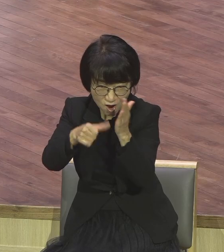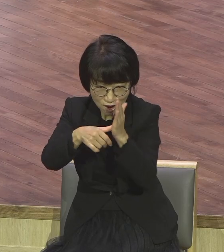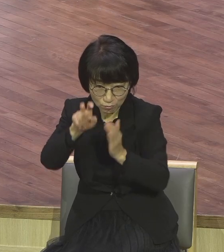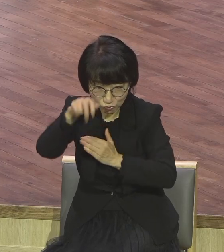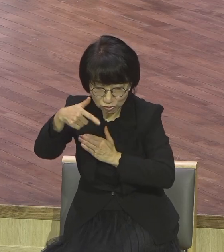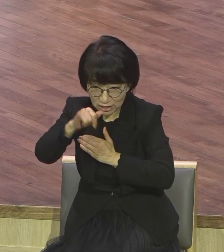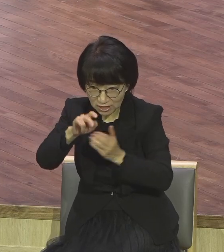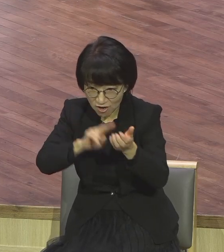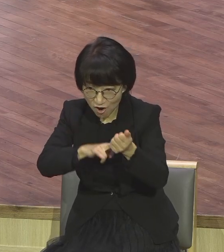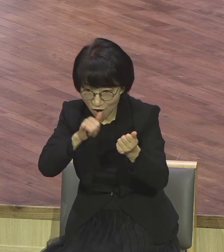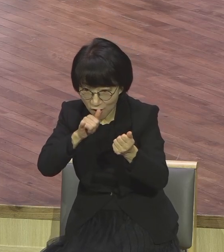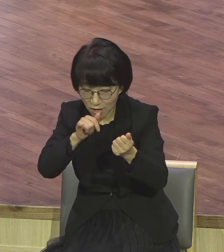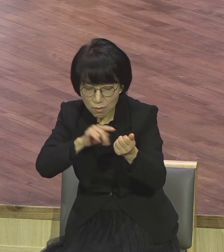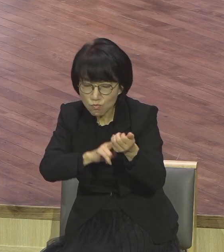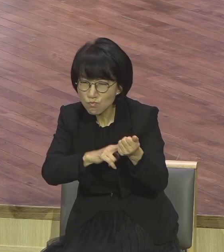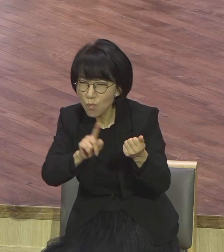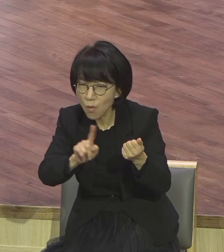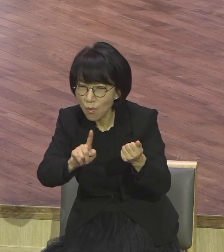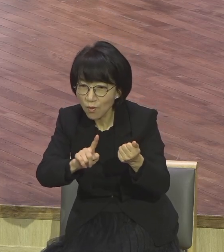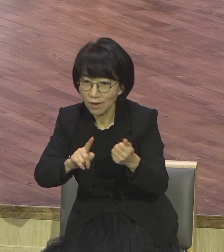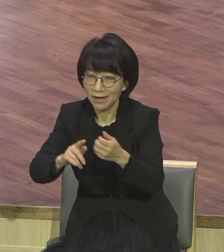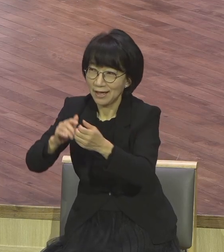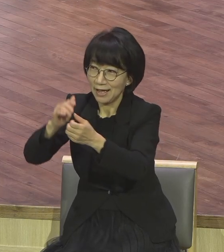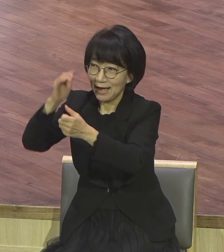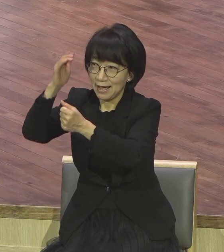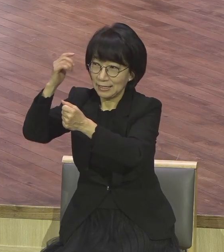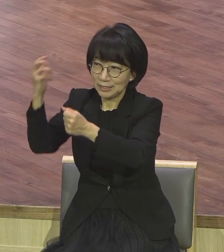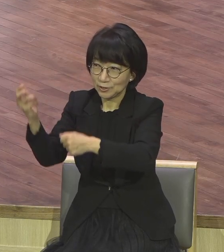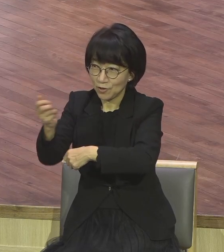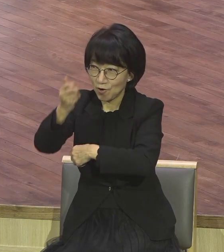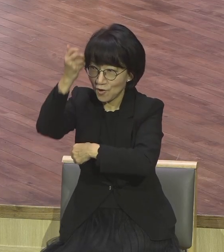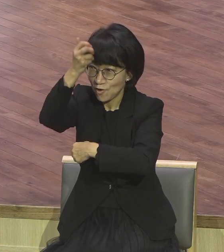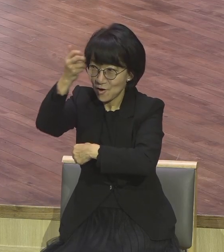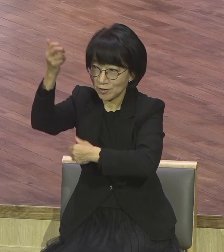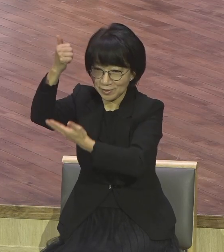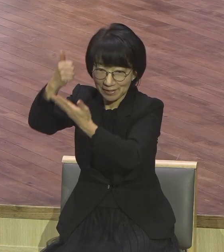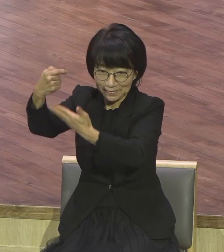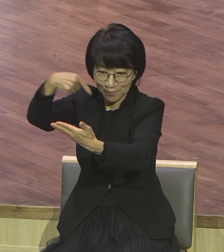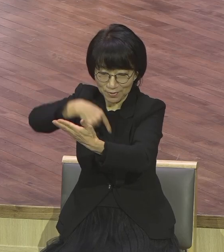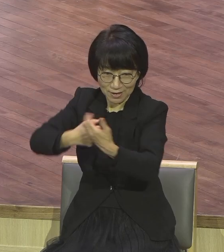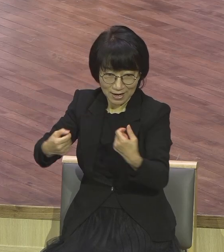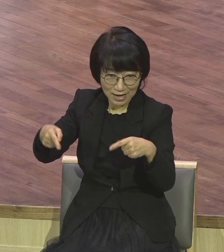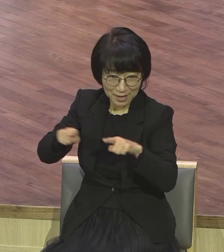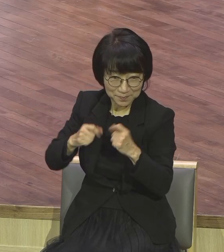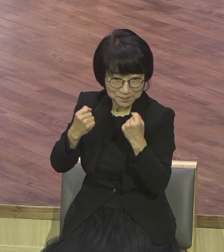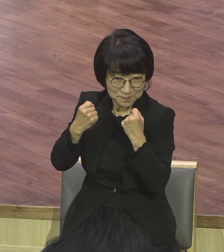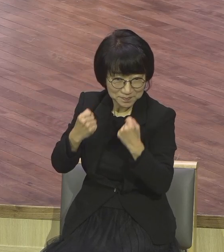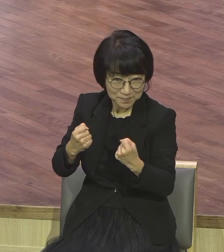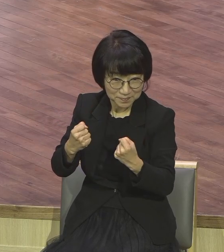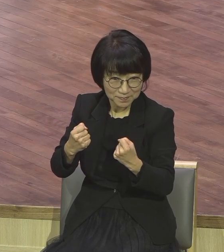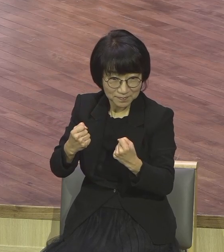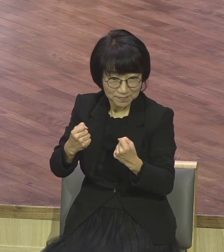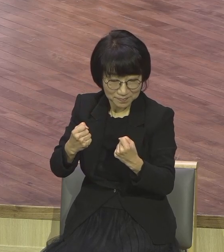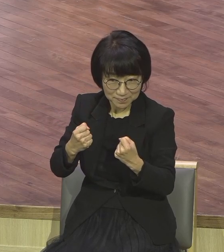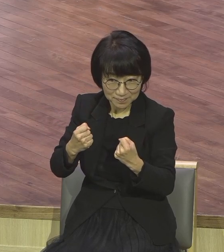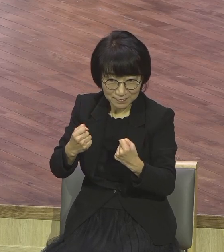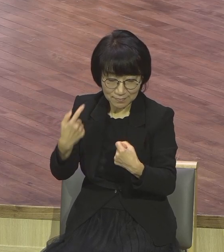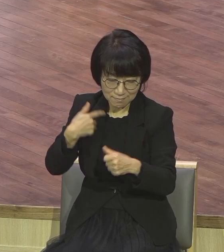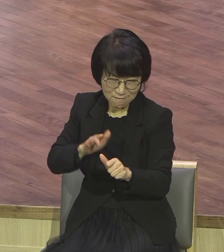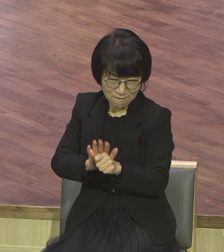함께하기 때문에 예수의 영이 함께하기 때문에 주의 성령께서 전도자와 함께하기 때문에 전혀 전혀